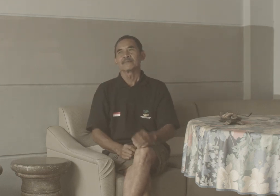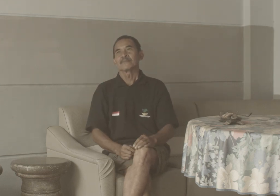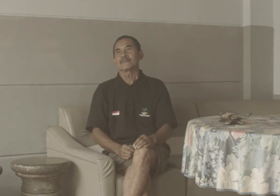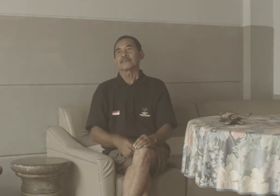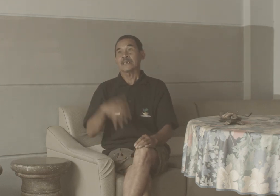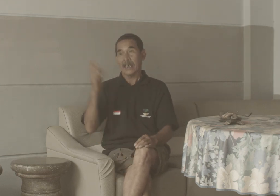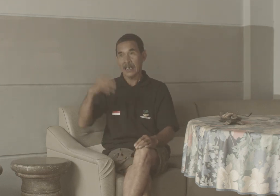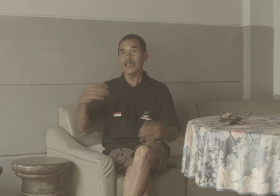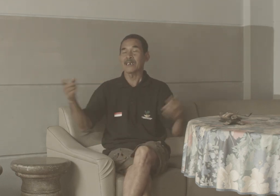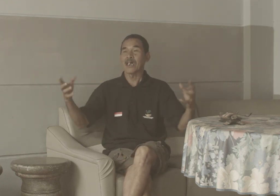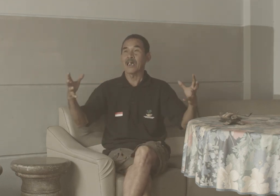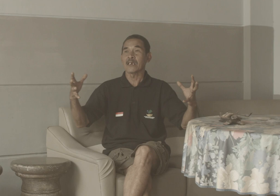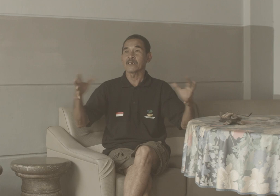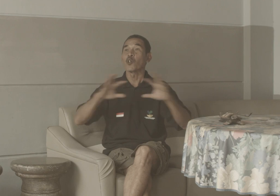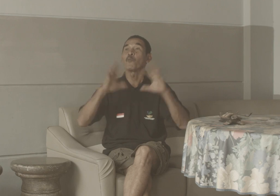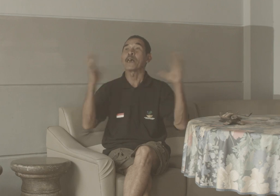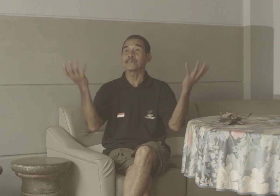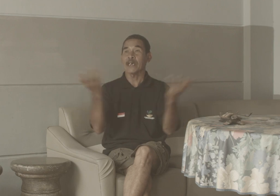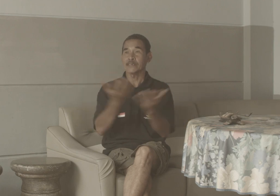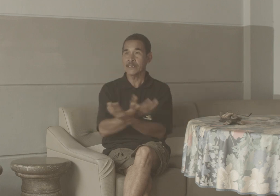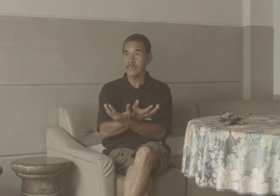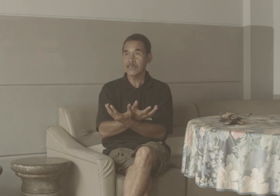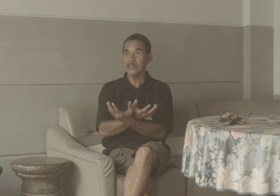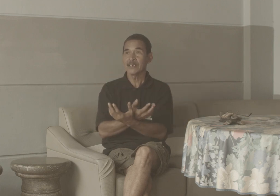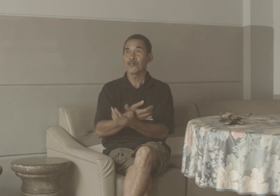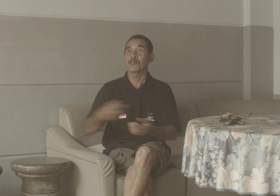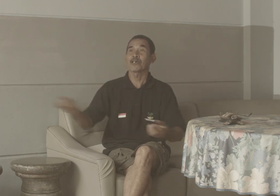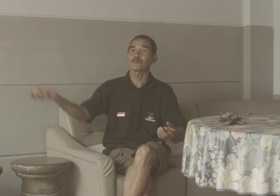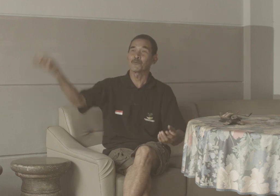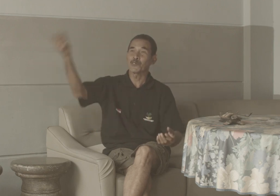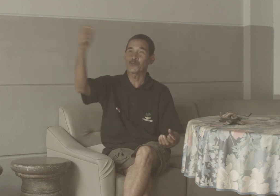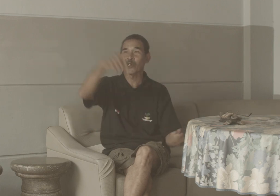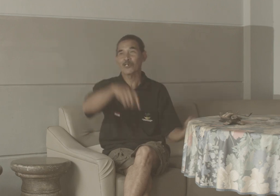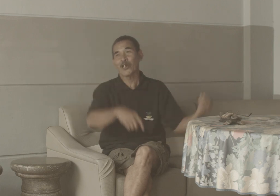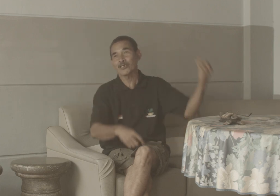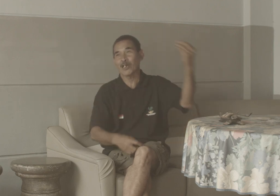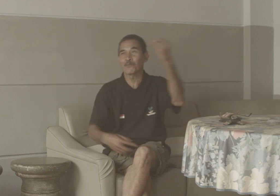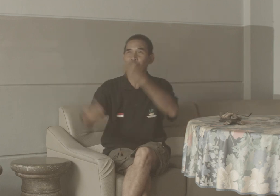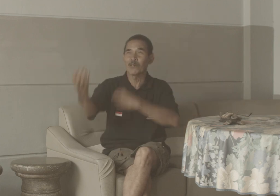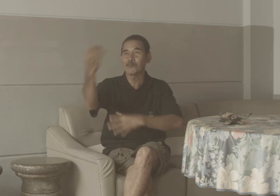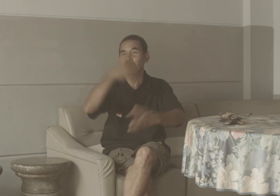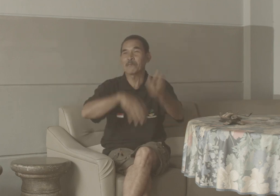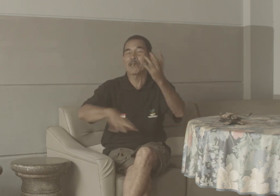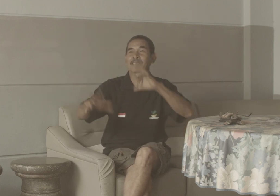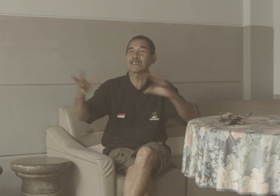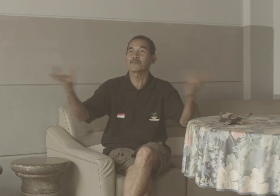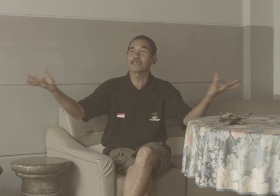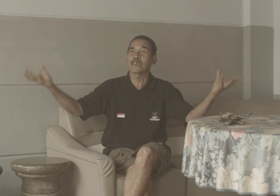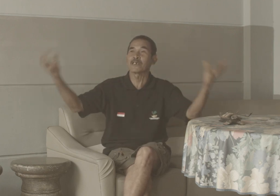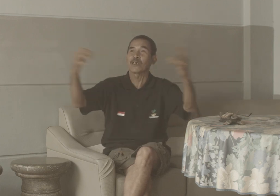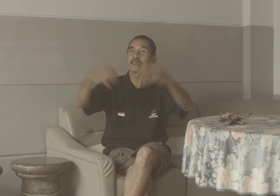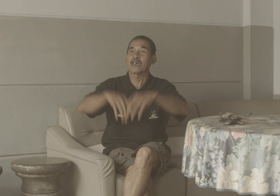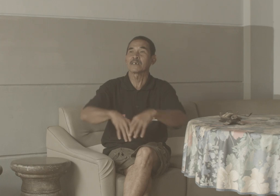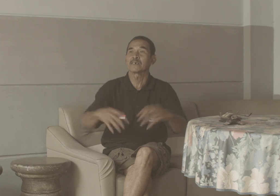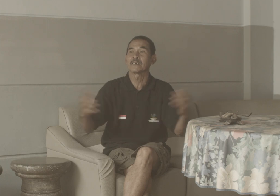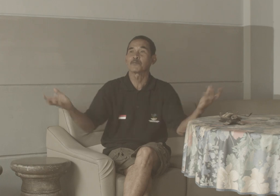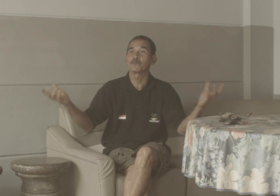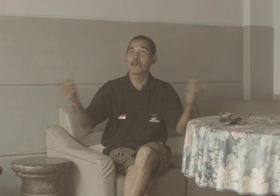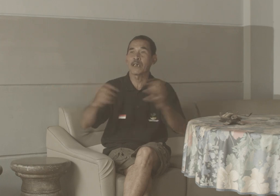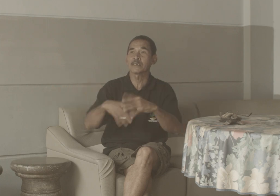Sekarang Karena Globalisasi Orang Kulibisu Datang Campur Campur Bahasa itu kan selalu ada Perubahan